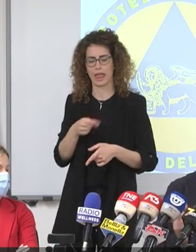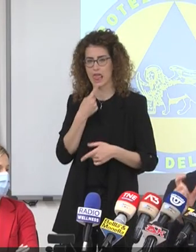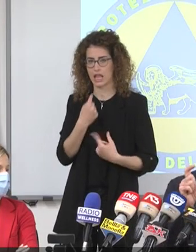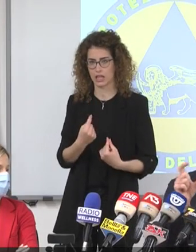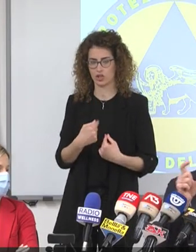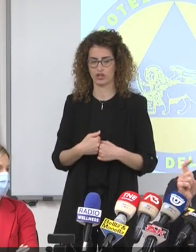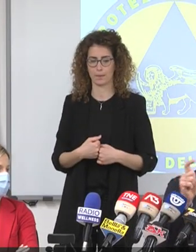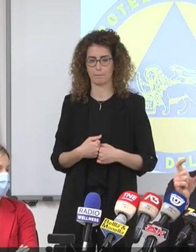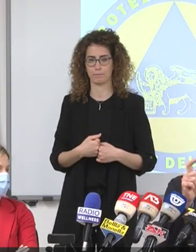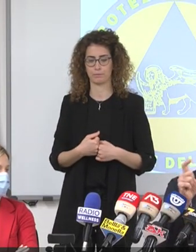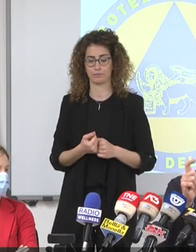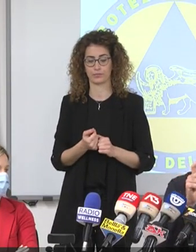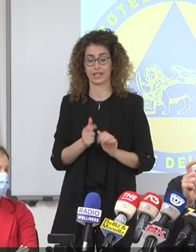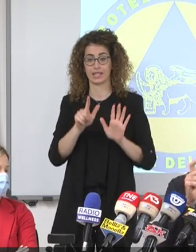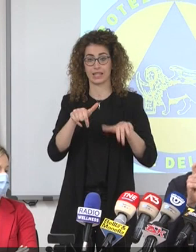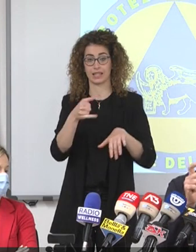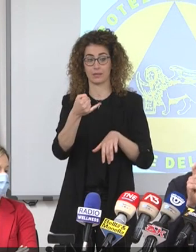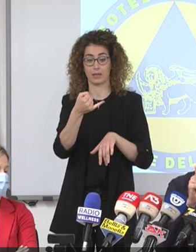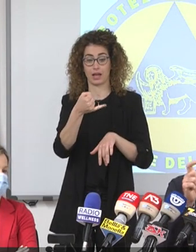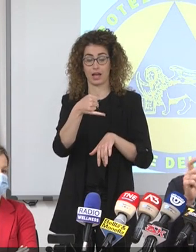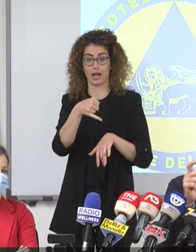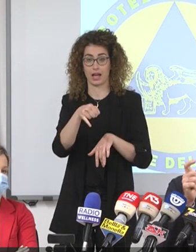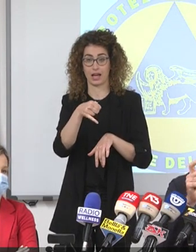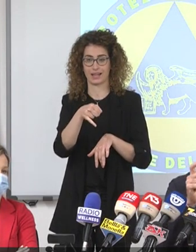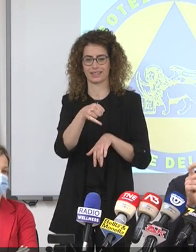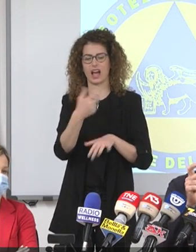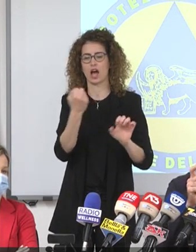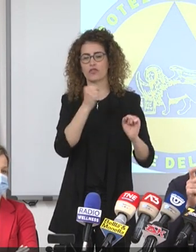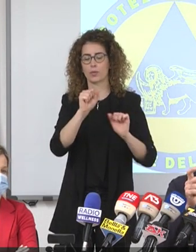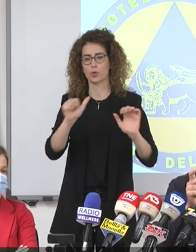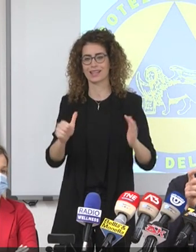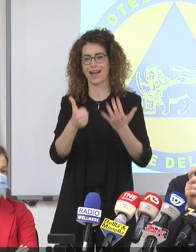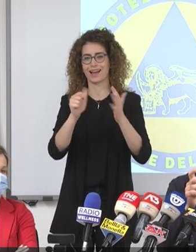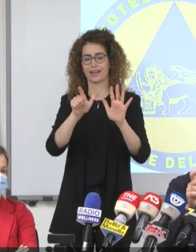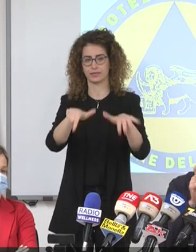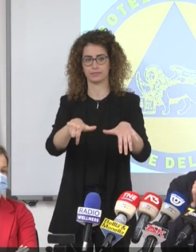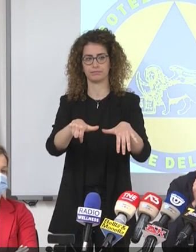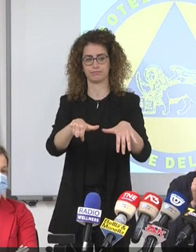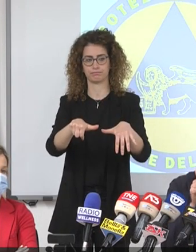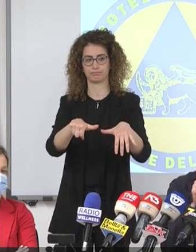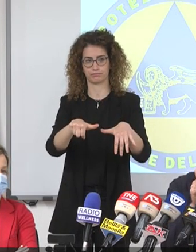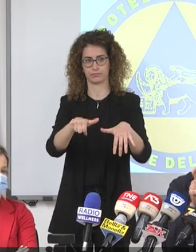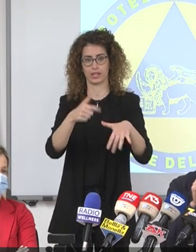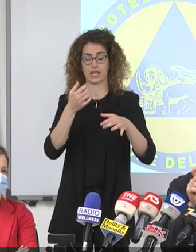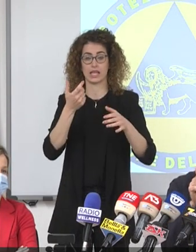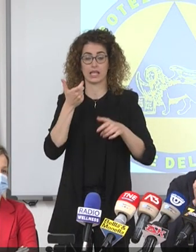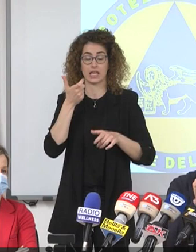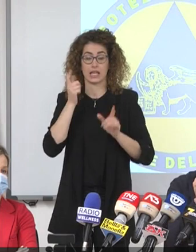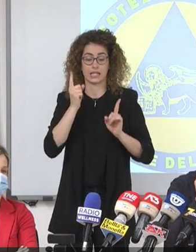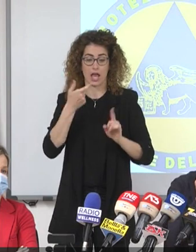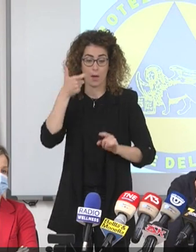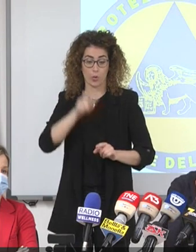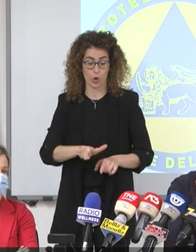l'ultima settimana del richiamo, la famosa sesta settimana, per comprovati motivi, può essere